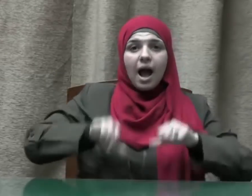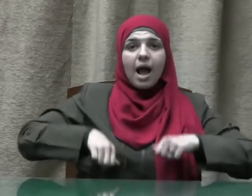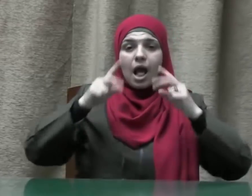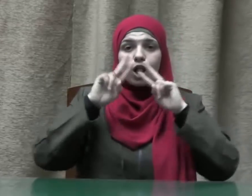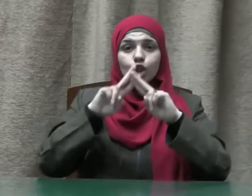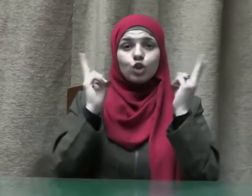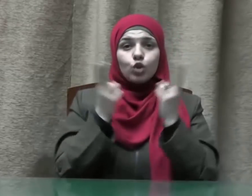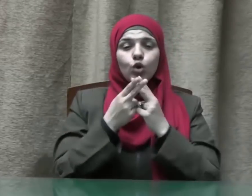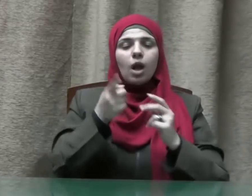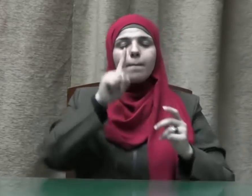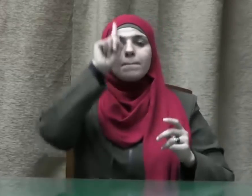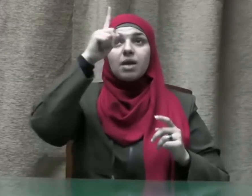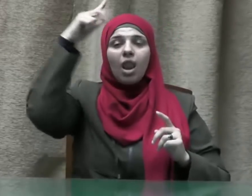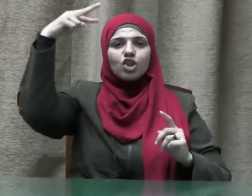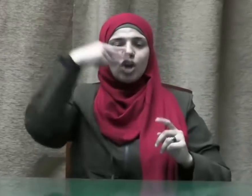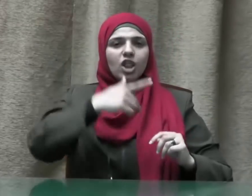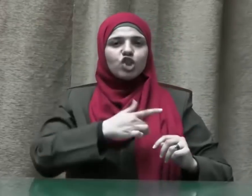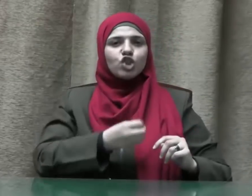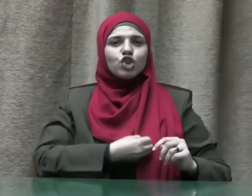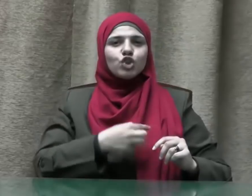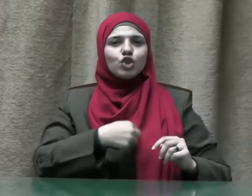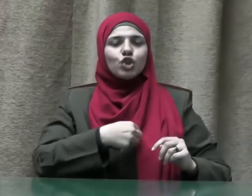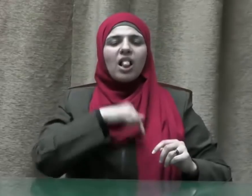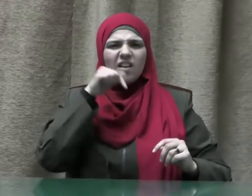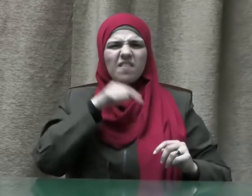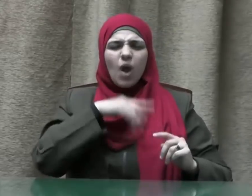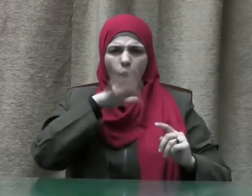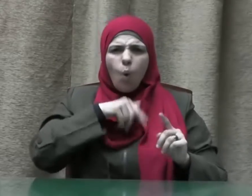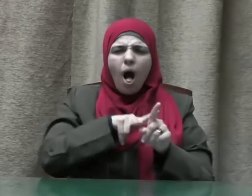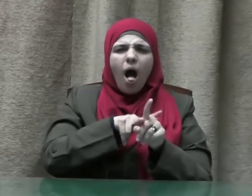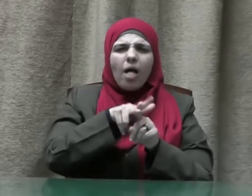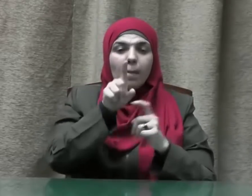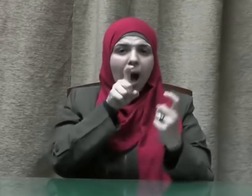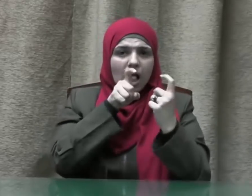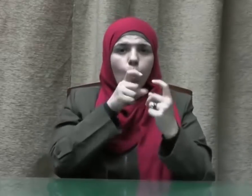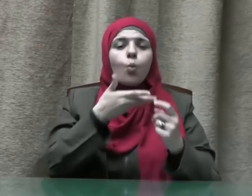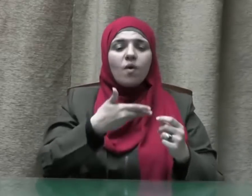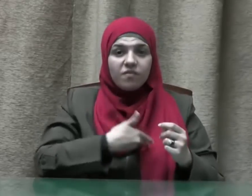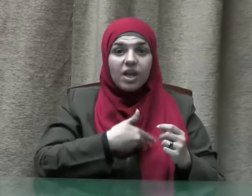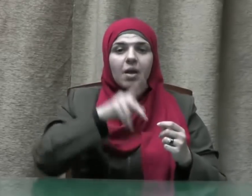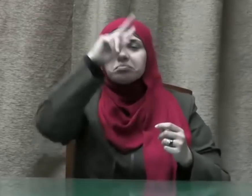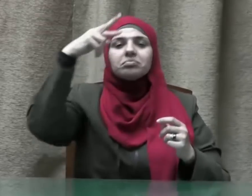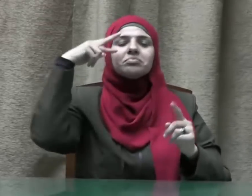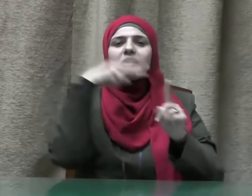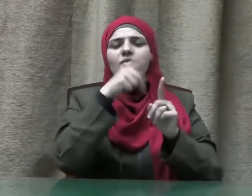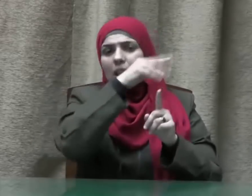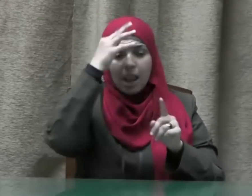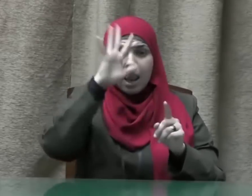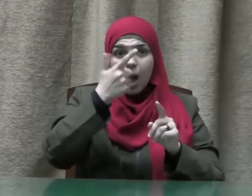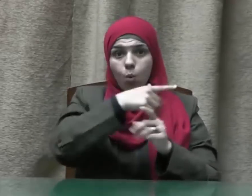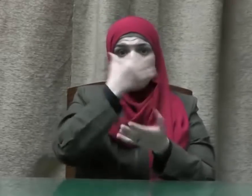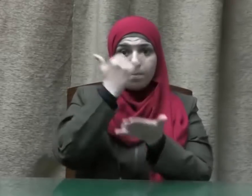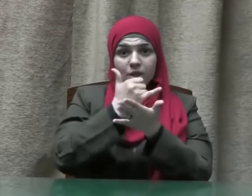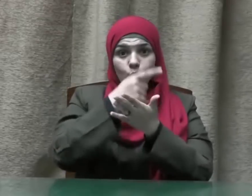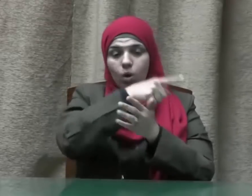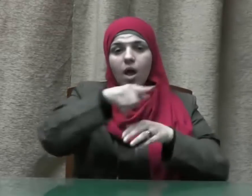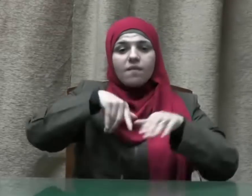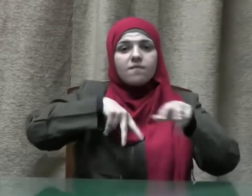ما في قلبه وهو ألد الخصام وإذا تولى سعى في الأرض ليفسد فيها ويهلك